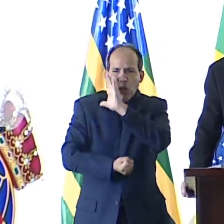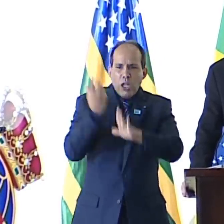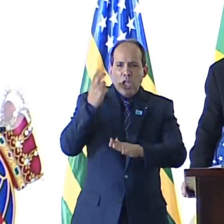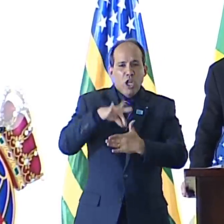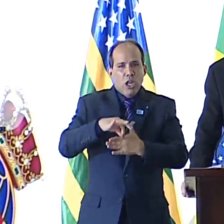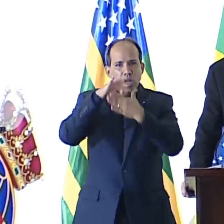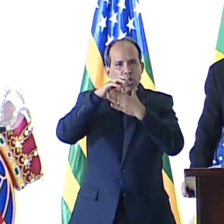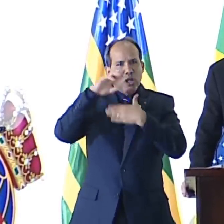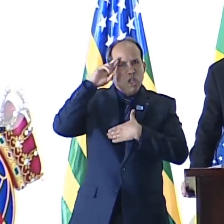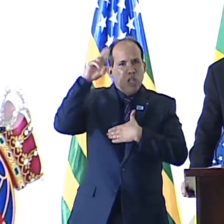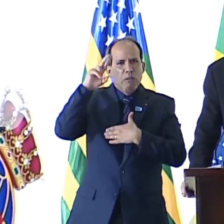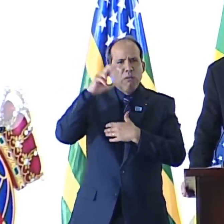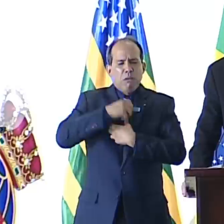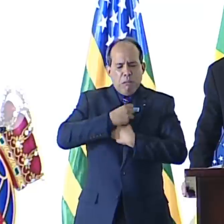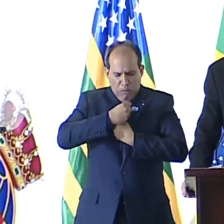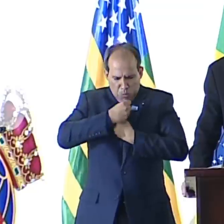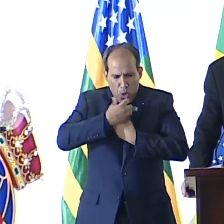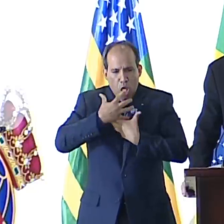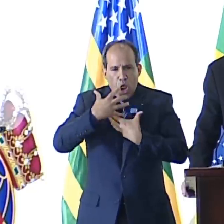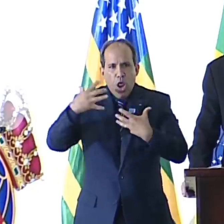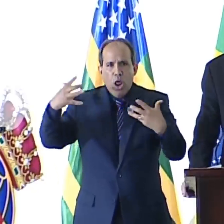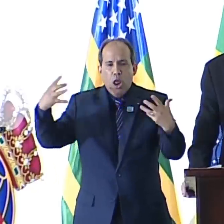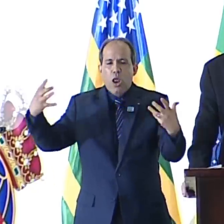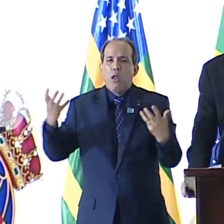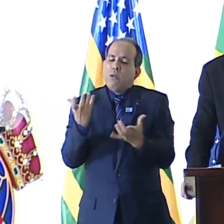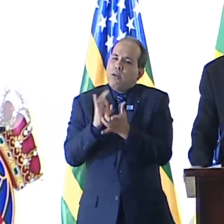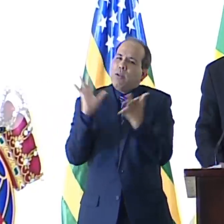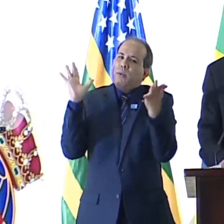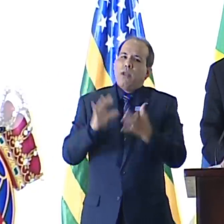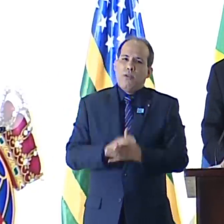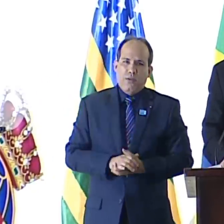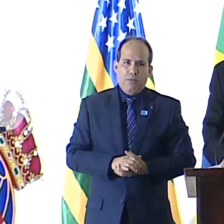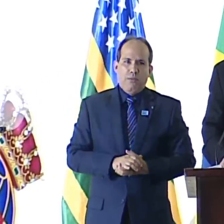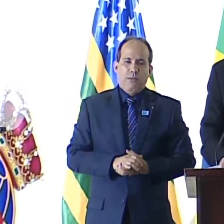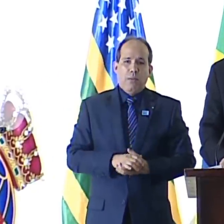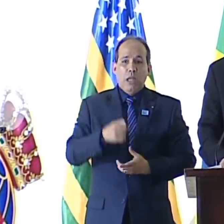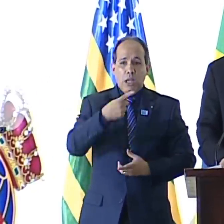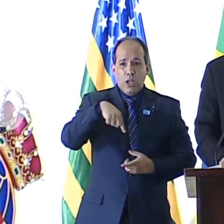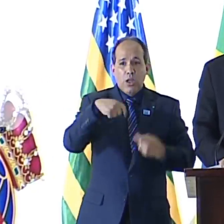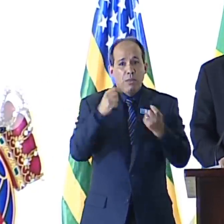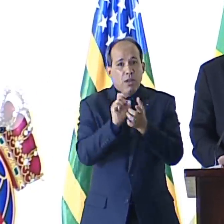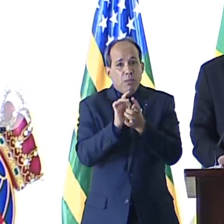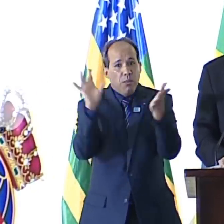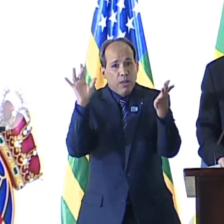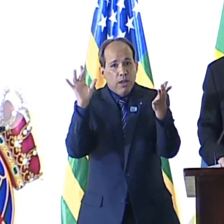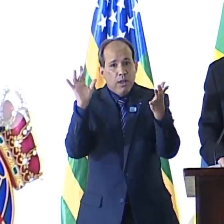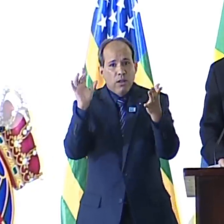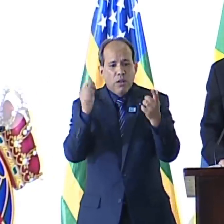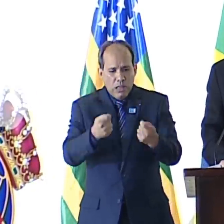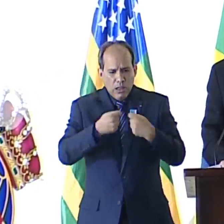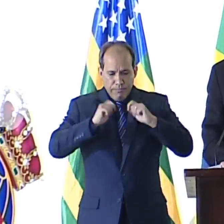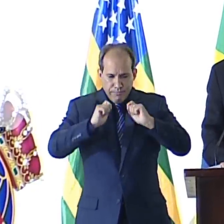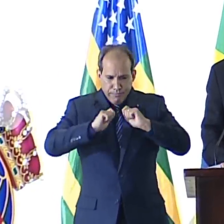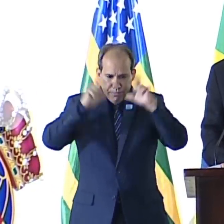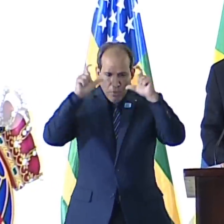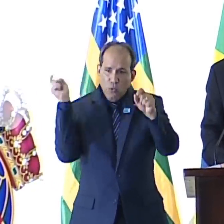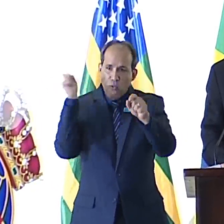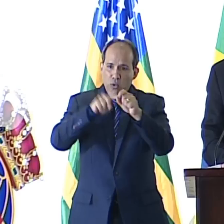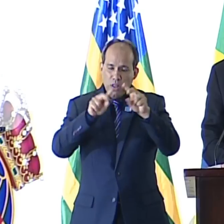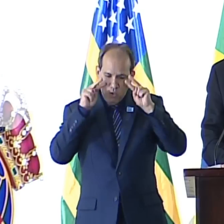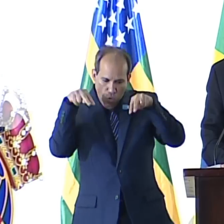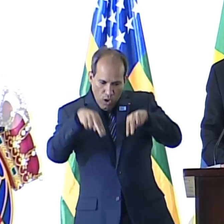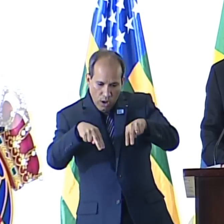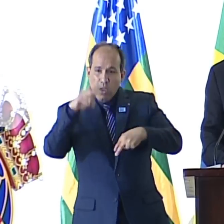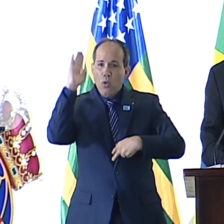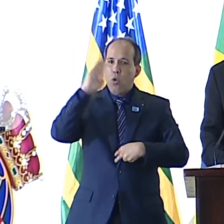líderes que pontuam a aventura humana. Precisamos de libertação, libertação, para que despertemos e voltemos a enxergar o